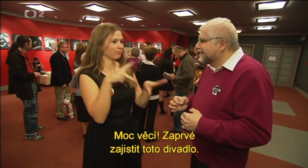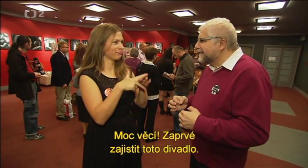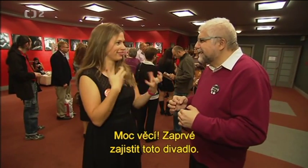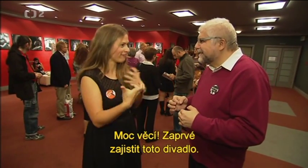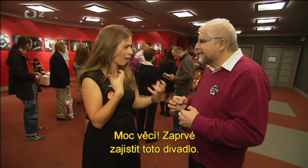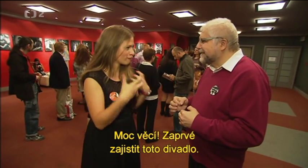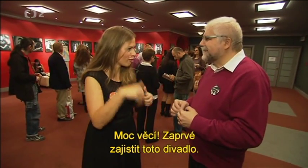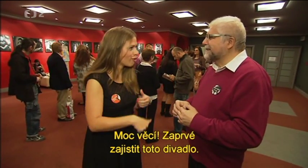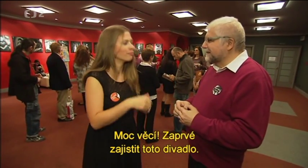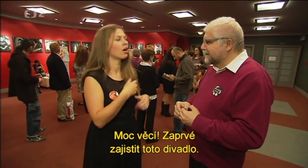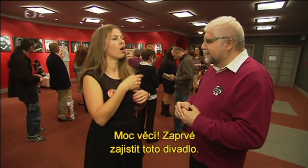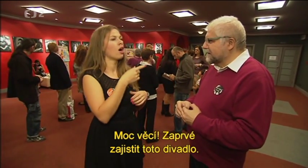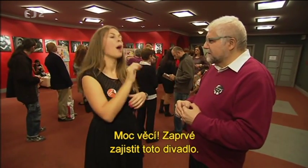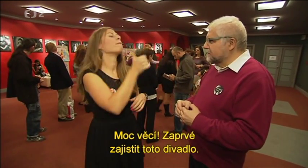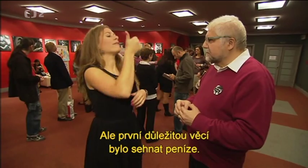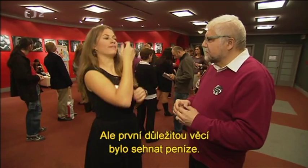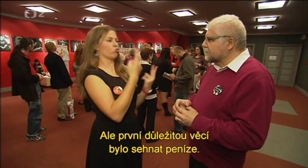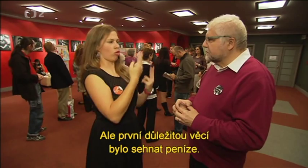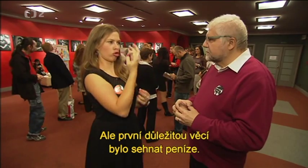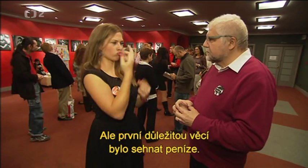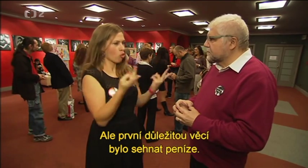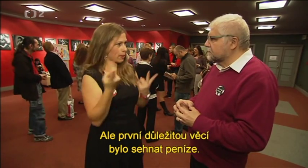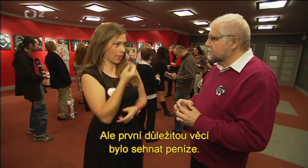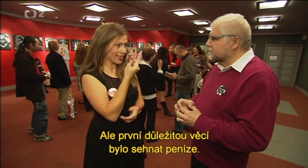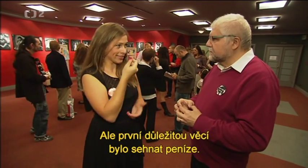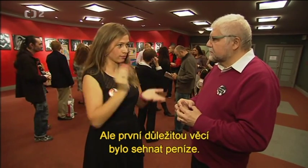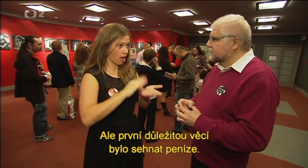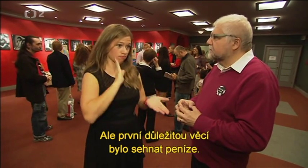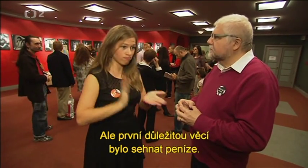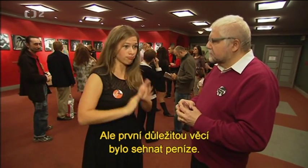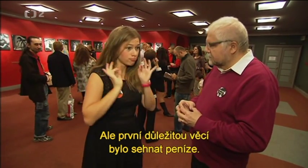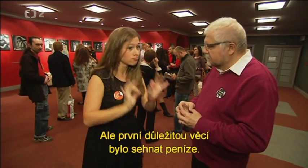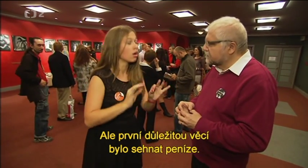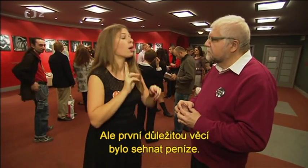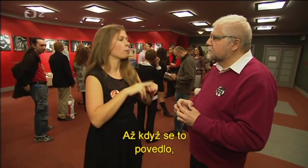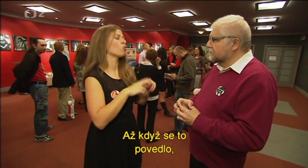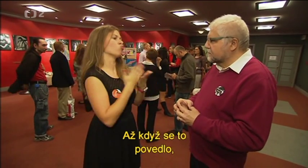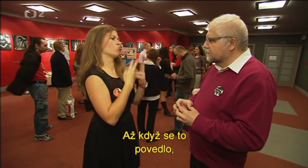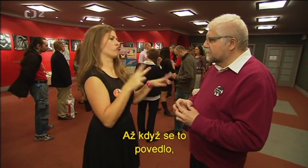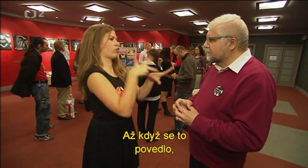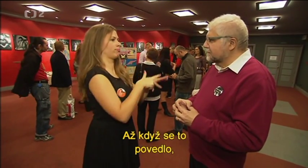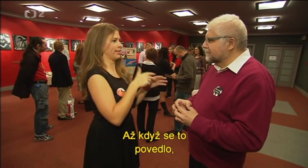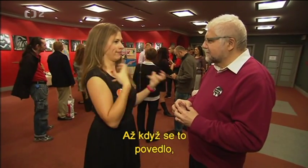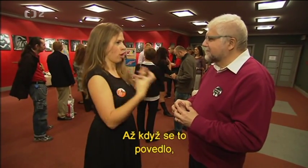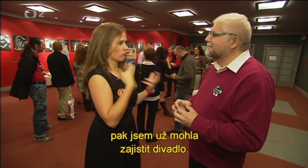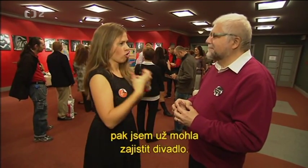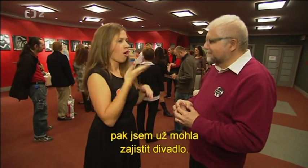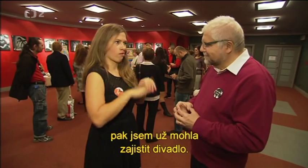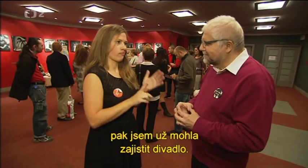Zaprvé, zajistit toto divadlo. Ale první důležitou věcí bylo sehnat peníze. Až když se to povedlo, pak jsem už mohla zajistit